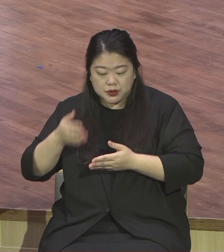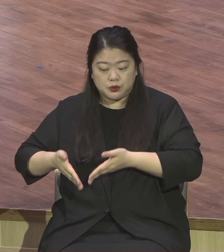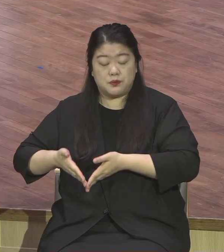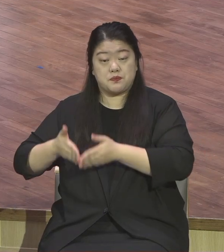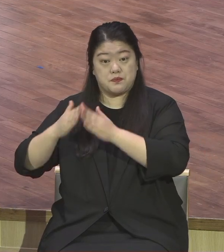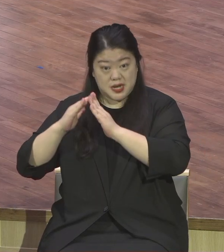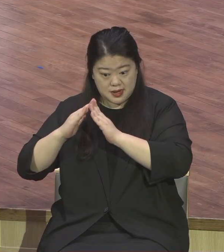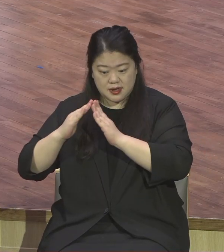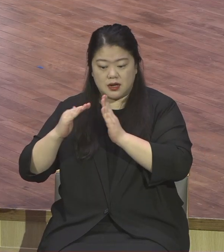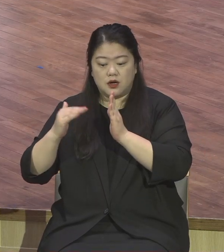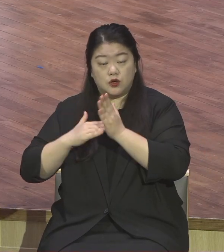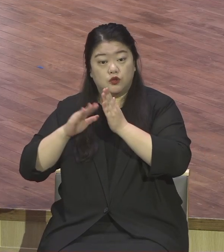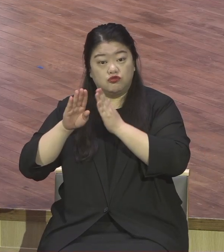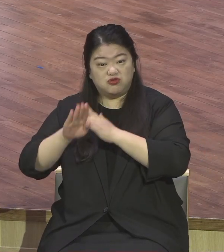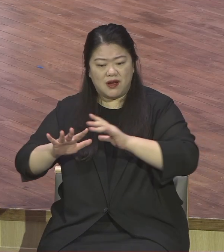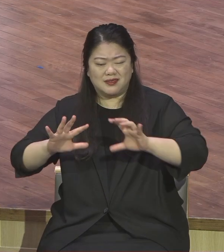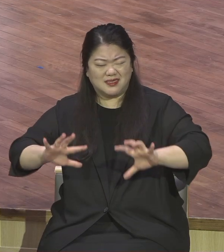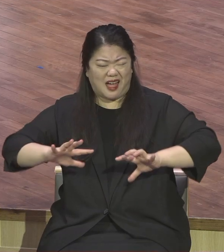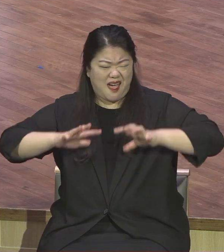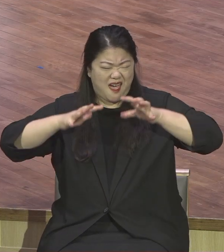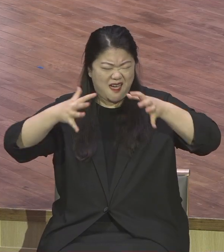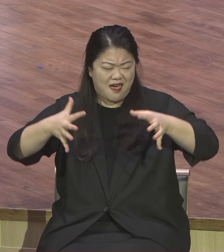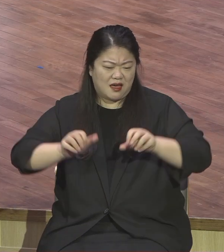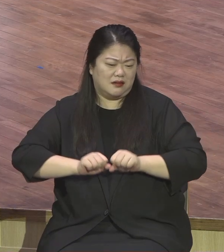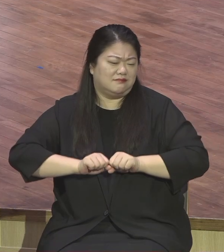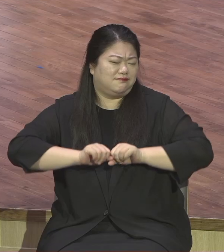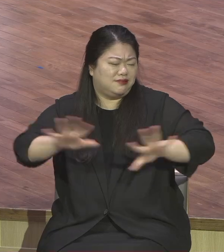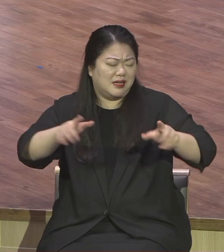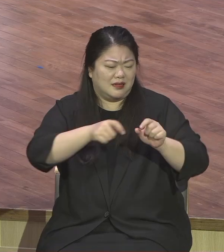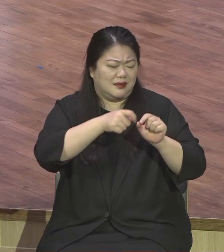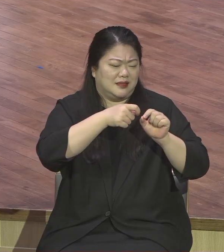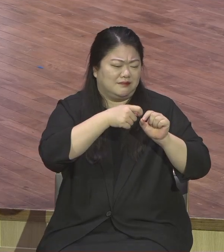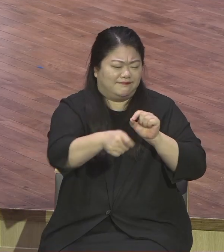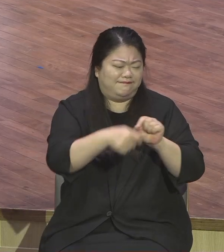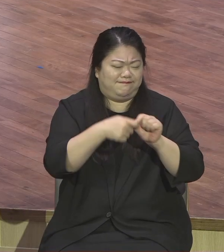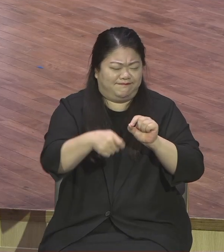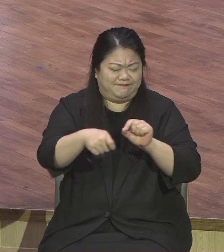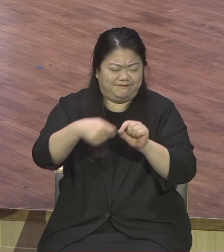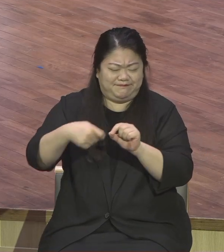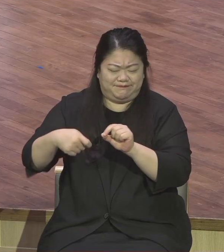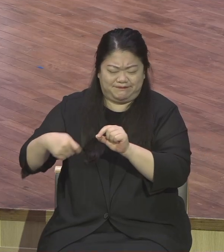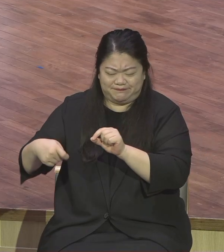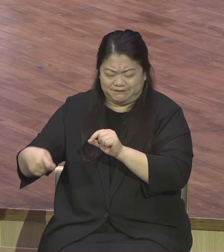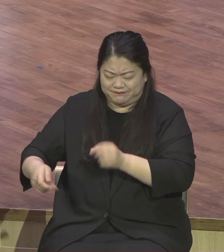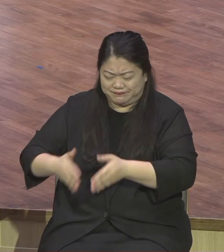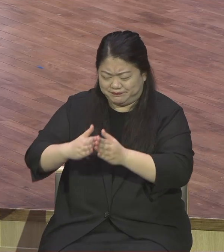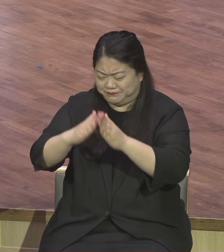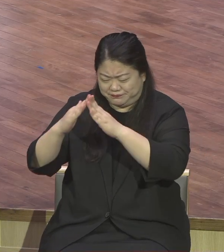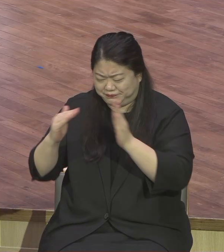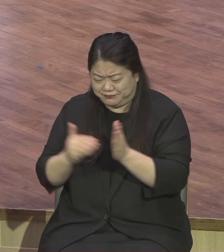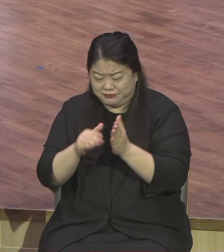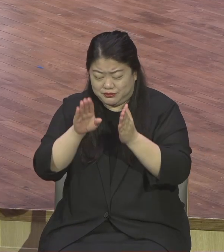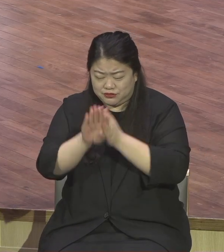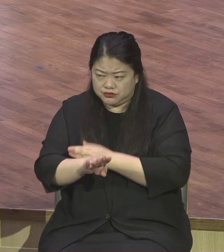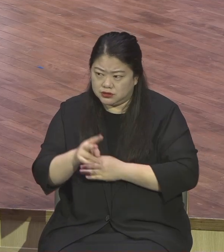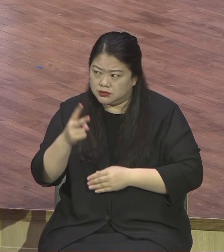체인점으로 키운 후에 2000년에 회장직에서 그렇게 물러났습니다 그런데 그